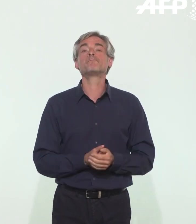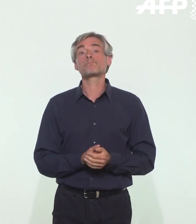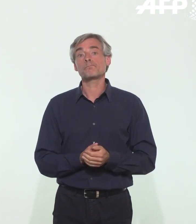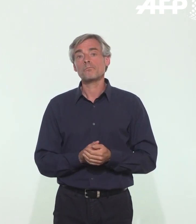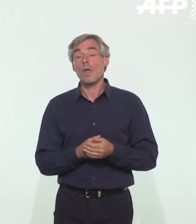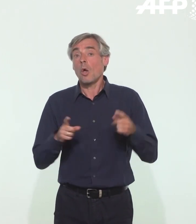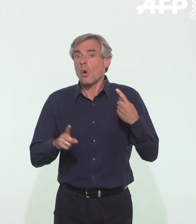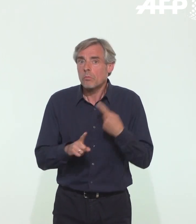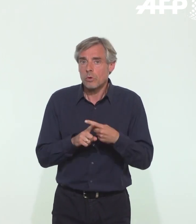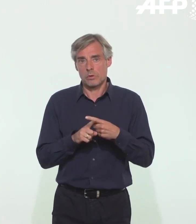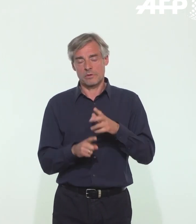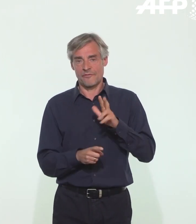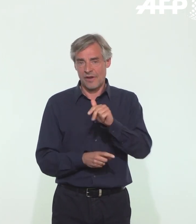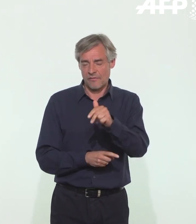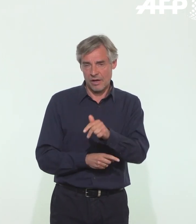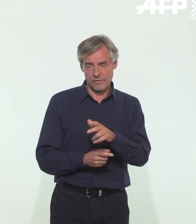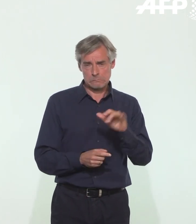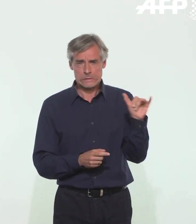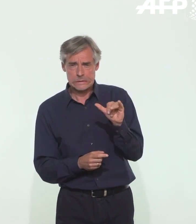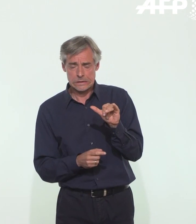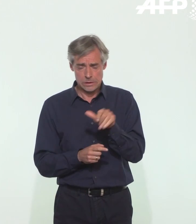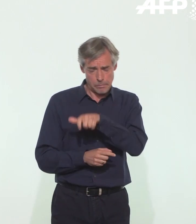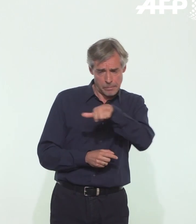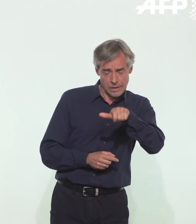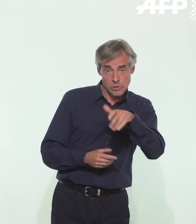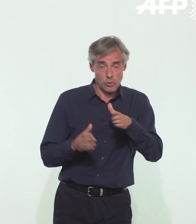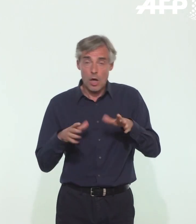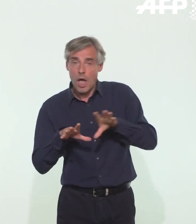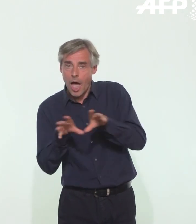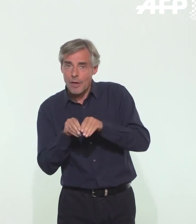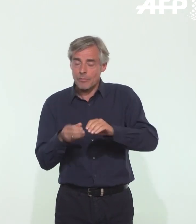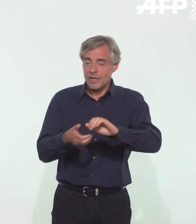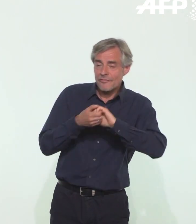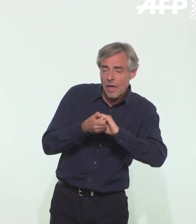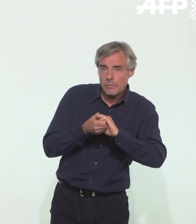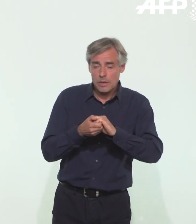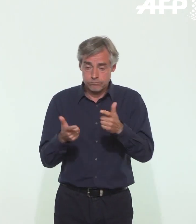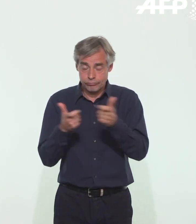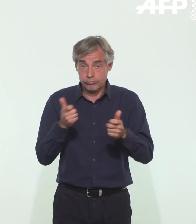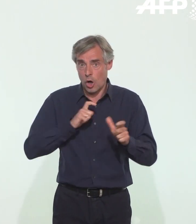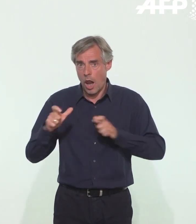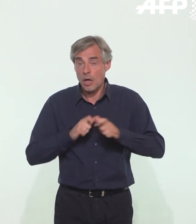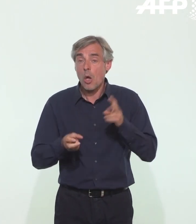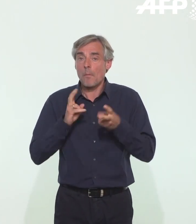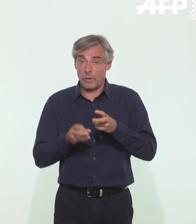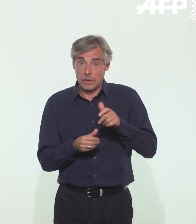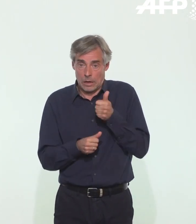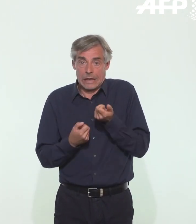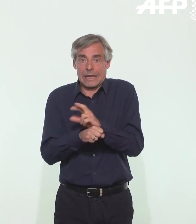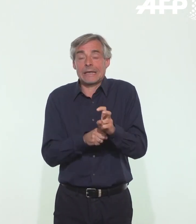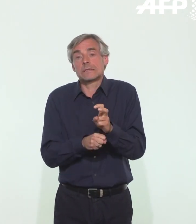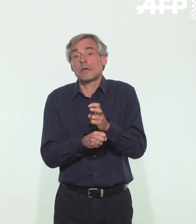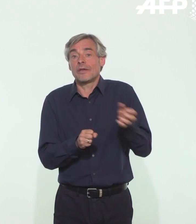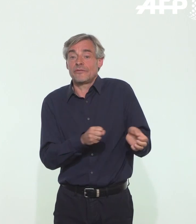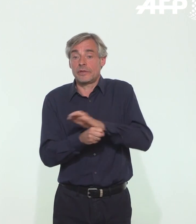permettre d'identifier efficacement ceux qui, dans nos autorages, parmi nos proches, risqueraient de contracter le virus et